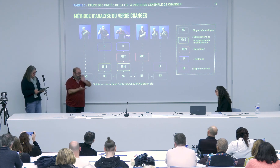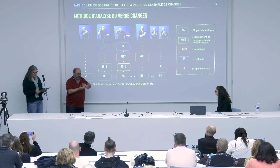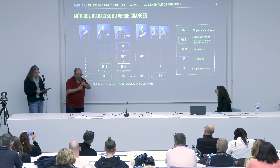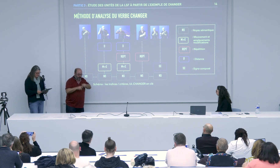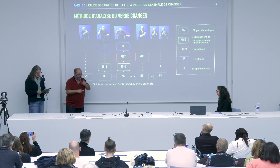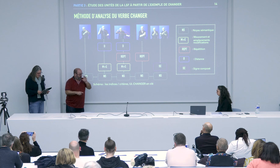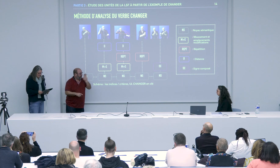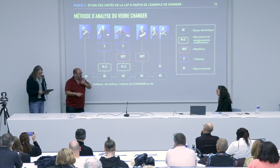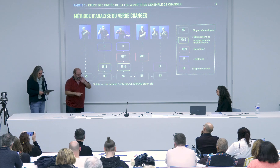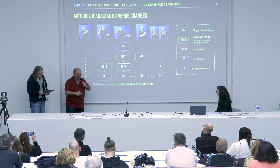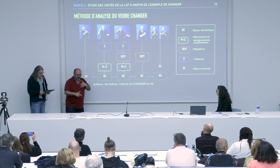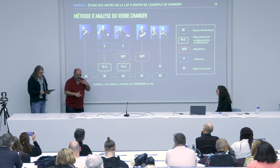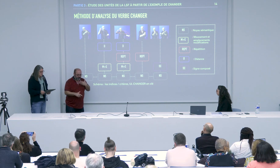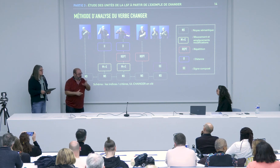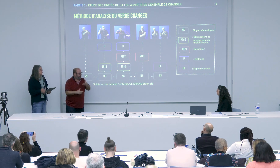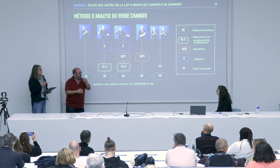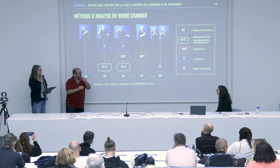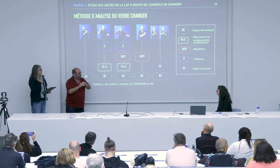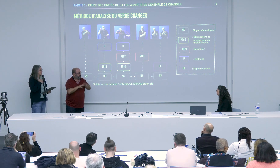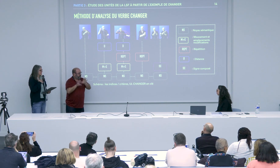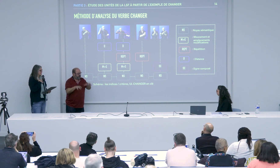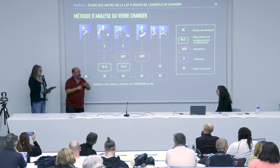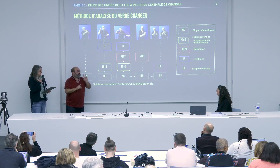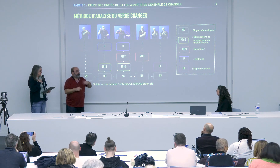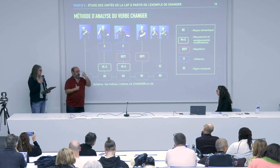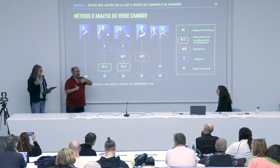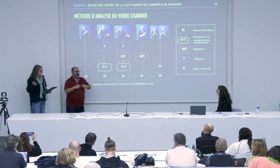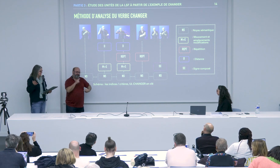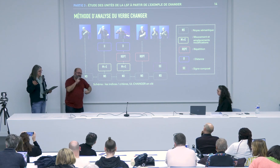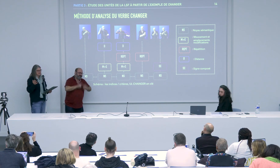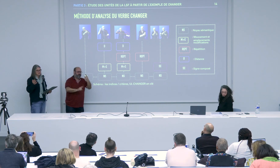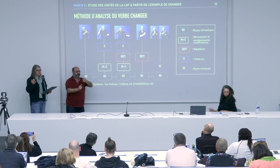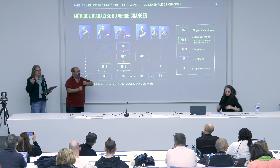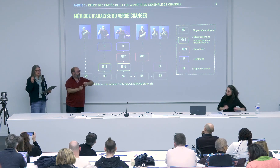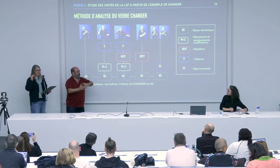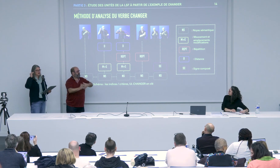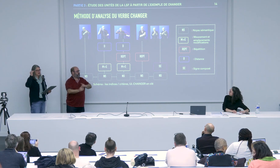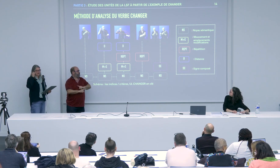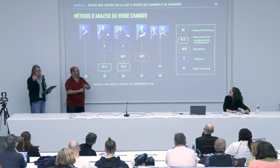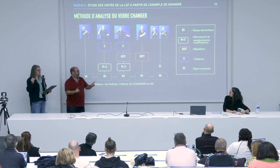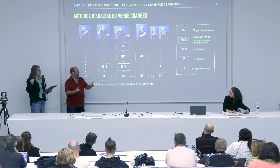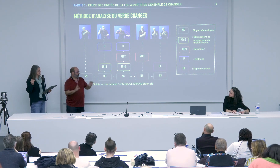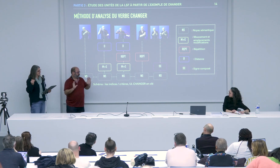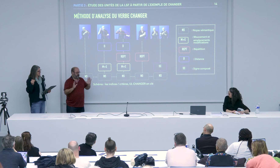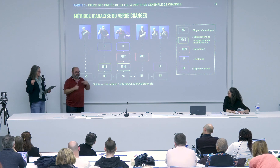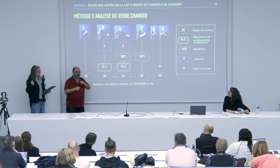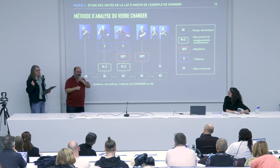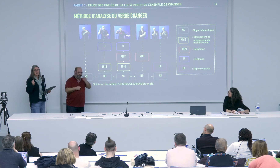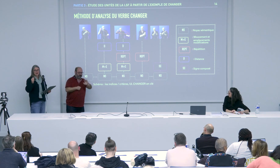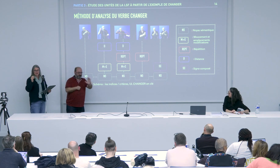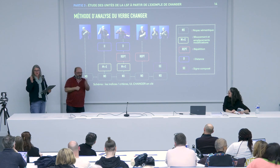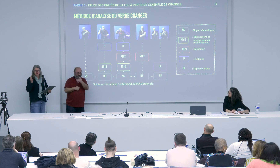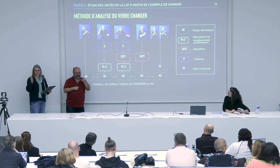un grand intérêt et je ne suis pas spécialiste de la langue des signes donc en regardant les signes